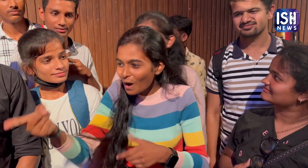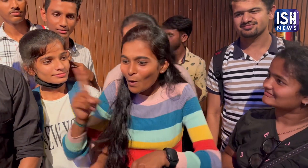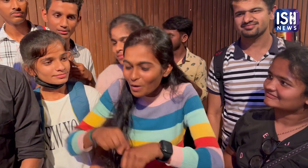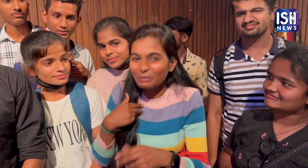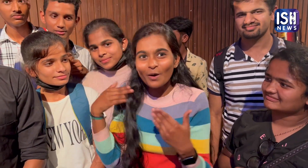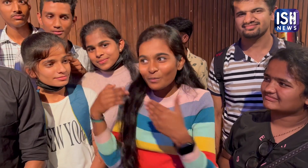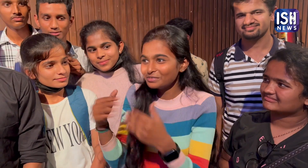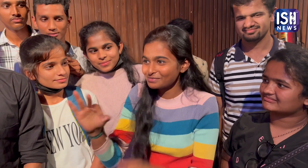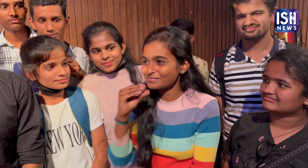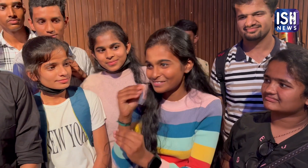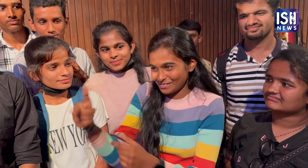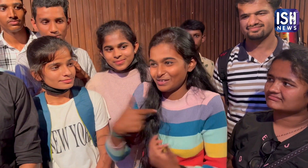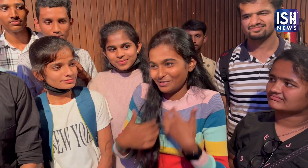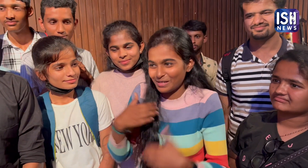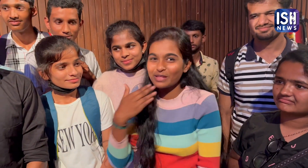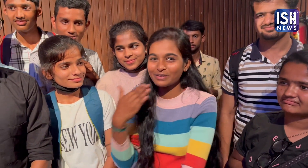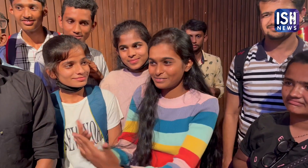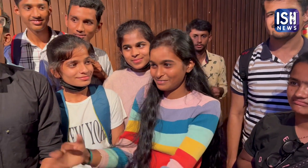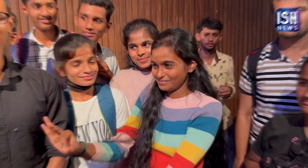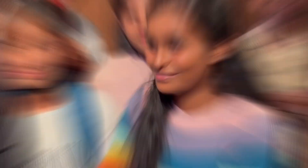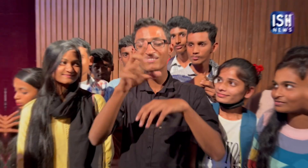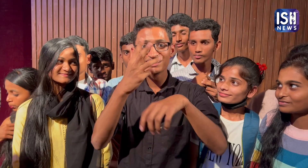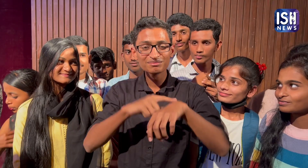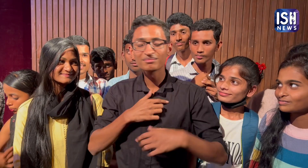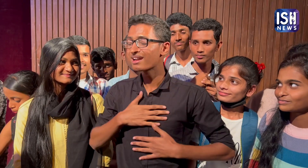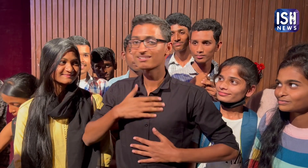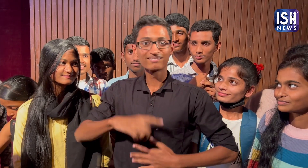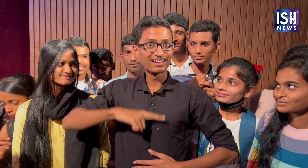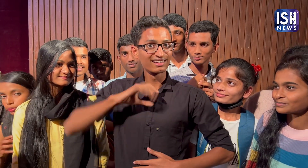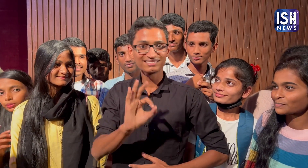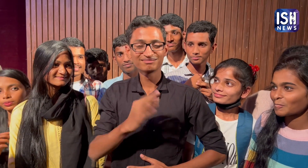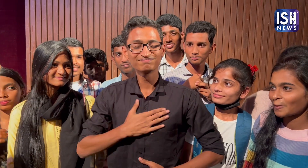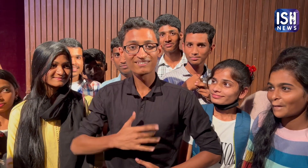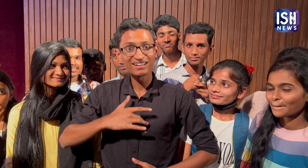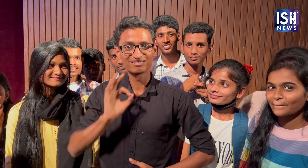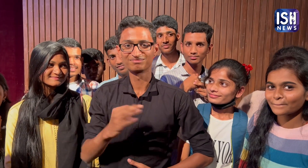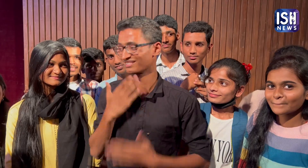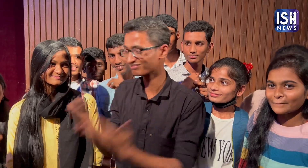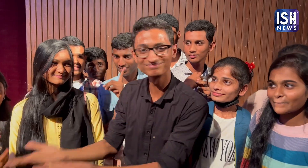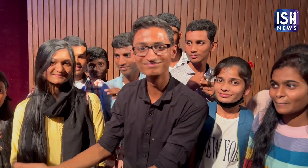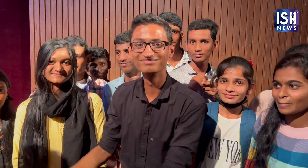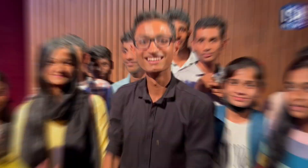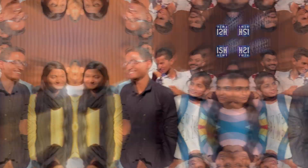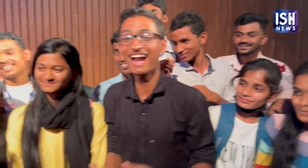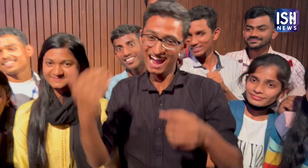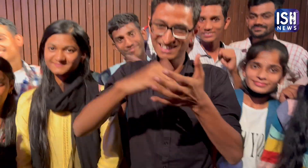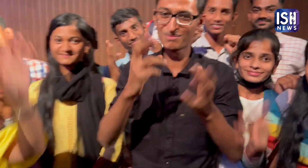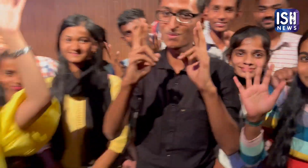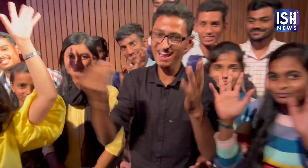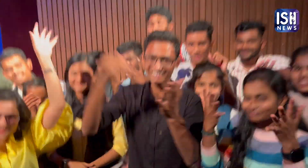मैं उनसे मिली और उनसे बात की धन्यवाद 83 फिल्म संतोश जनक थी धन्यवाद हमें उमीद है कि और